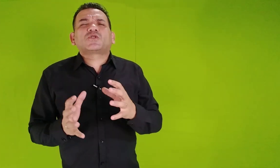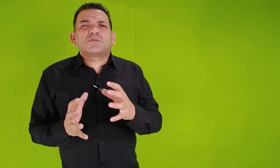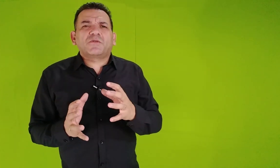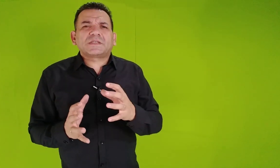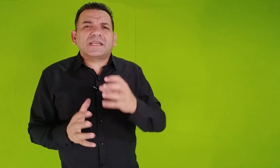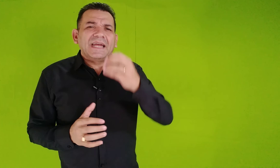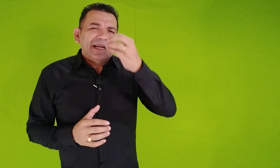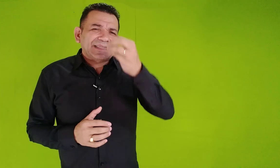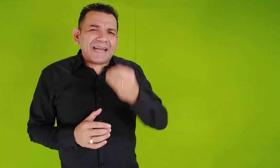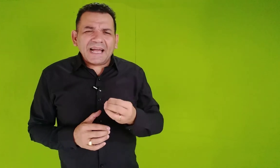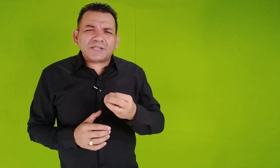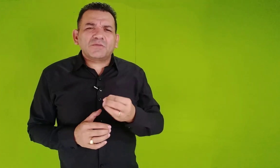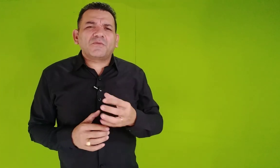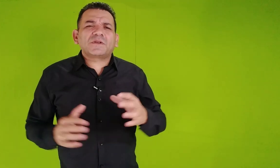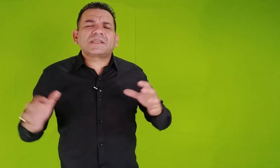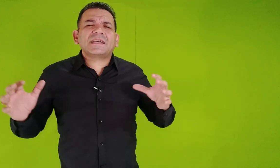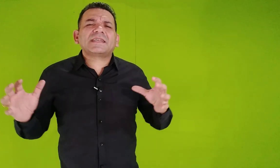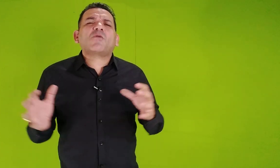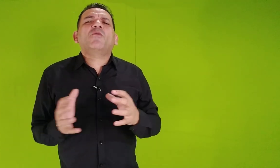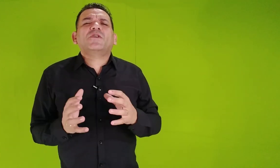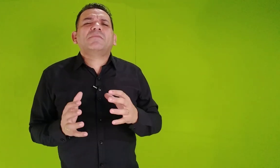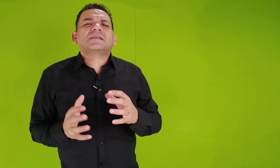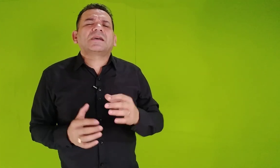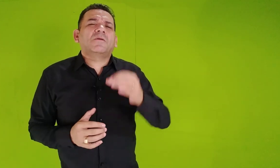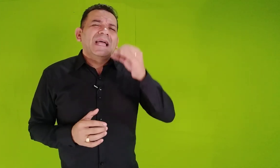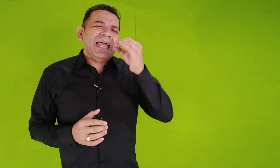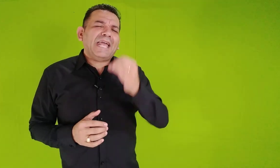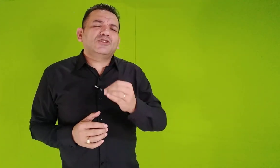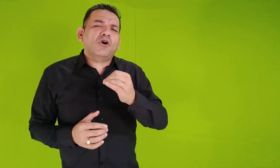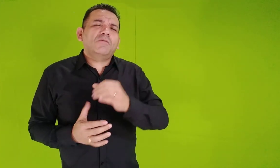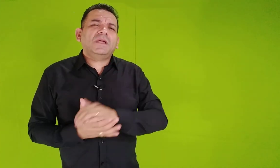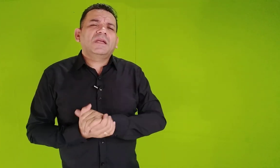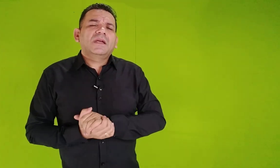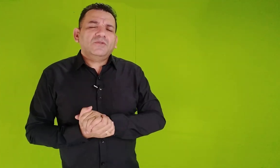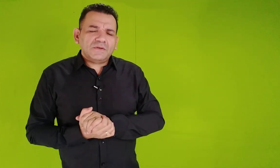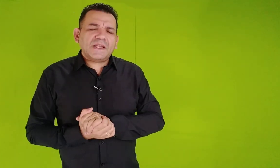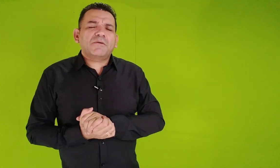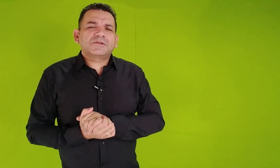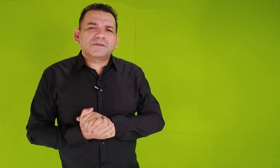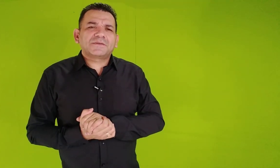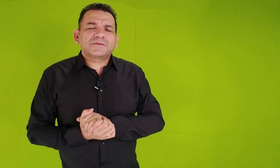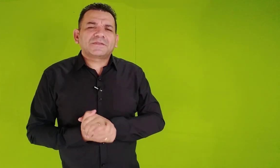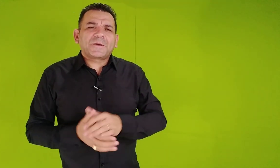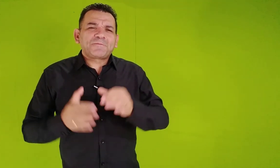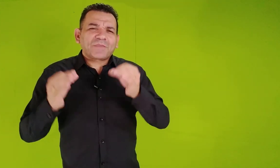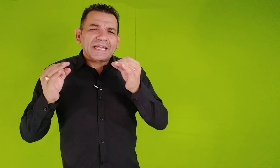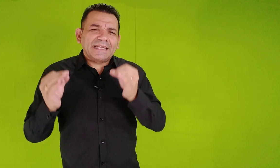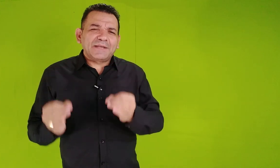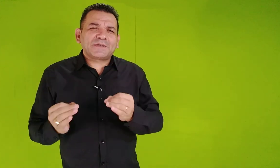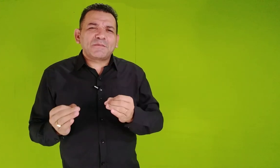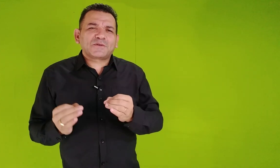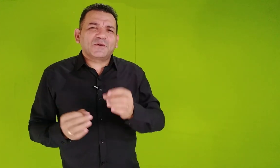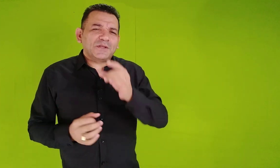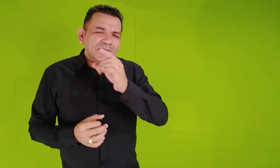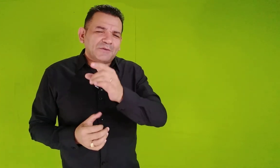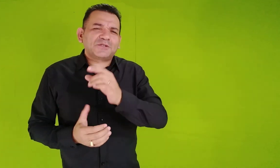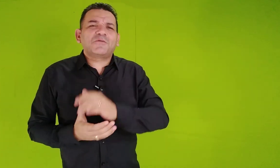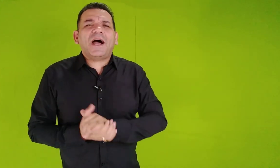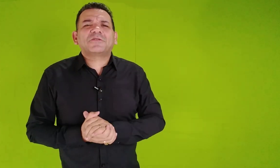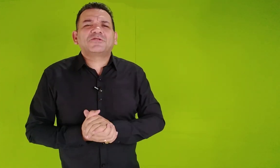sobre você, traga sobre você esta confirmação, em nome do Senhor Jesus. Que Deus te abençoe e que Deus te guarde